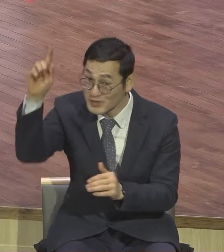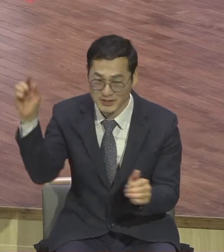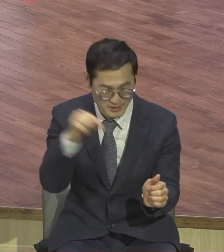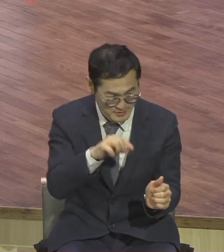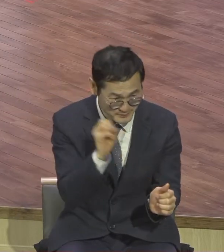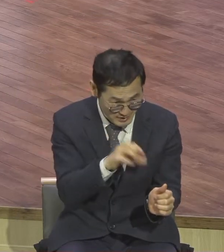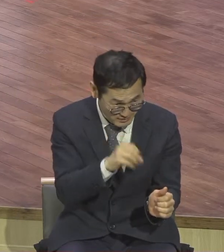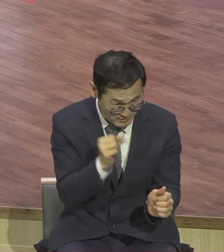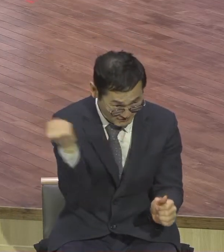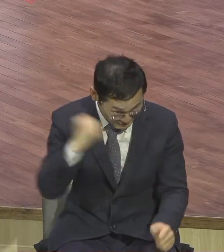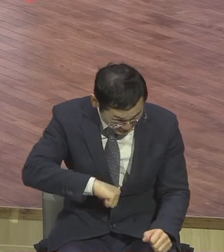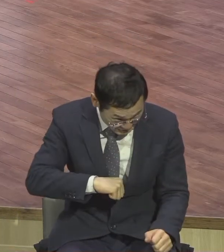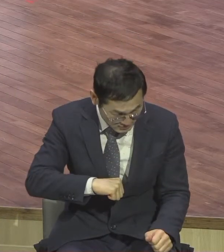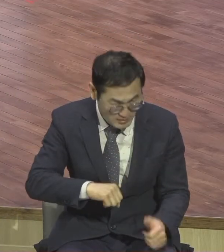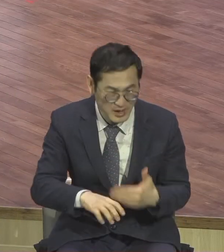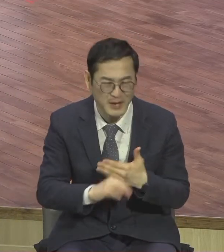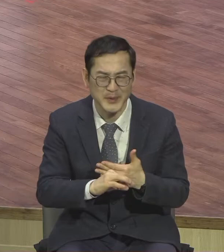불신자 취급해라